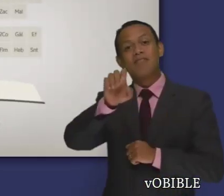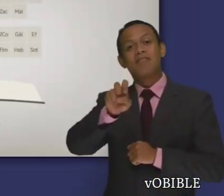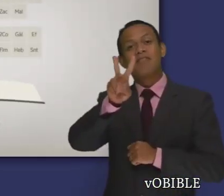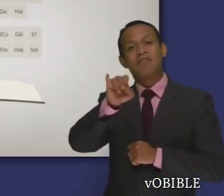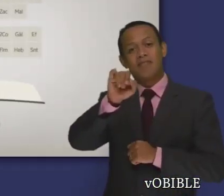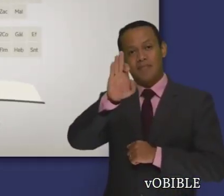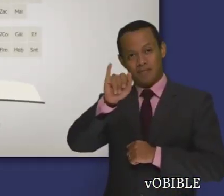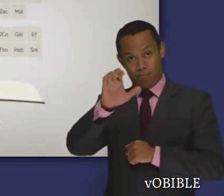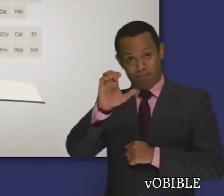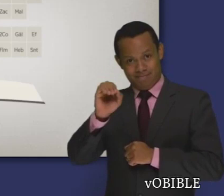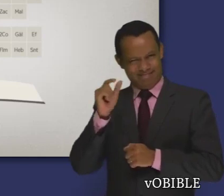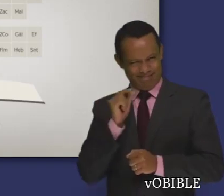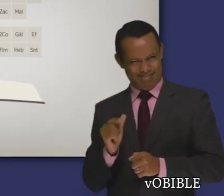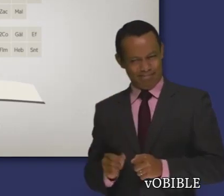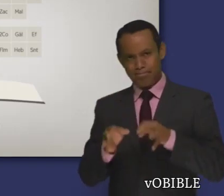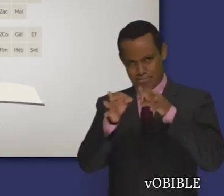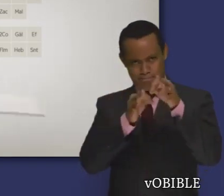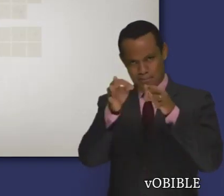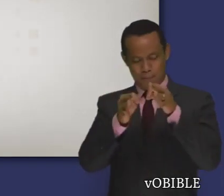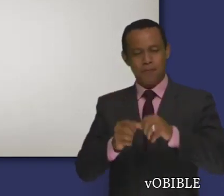Información sobre el libro de Levítico